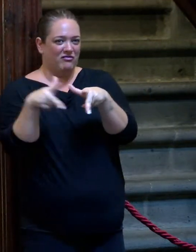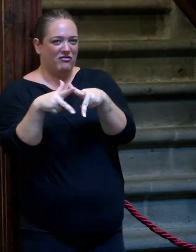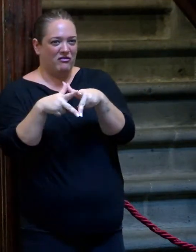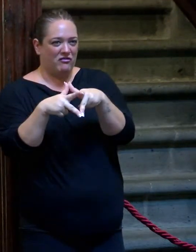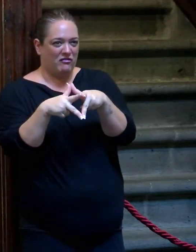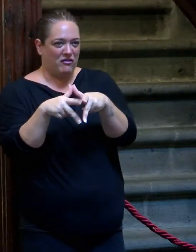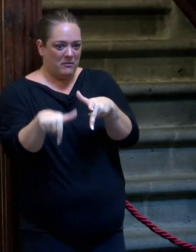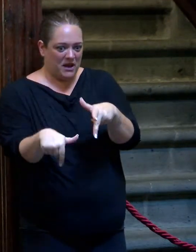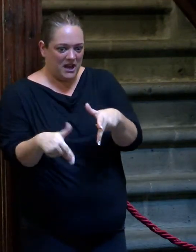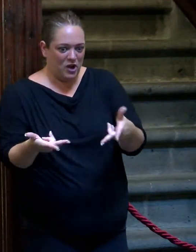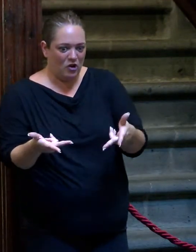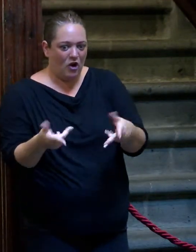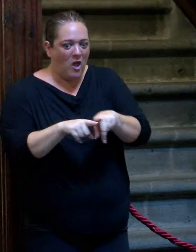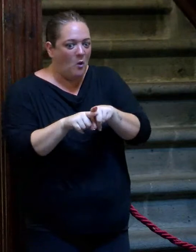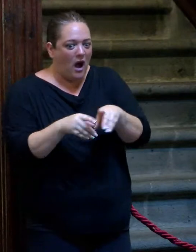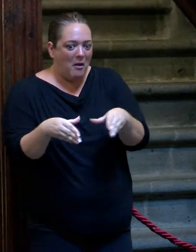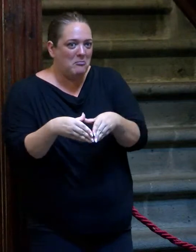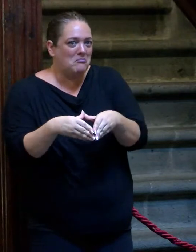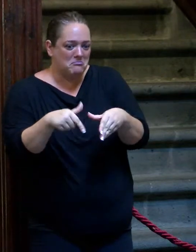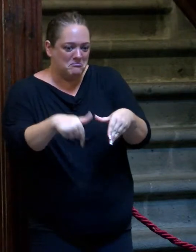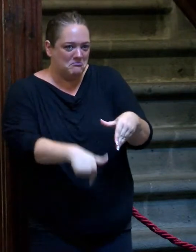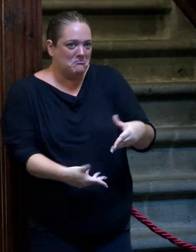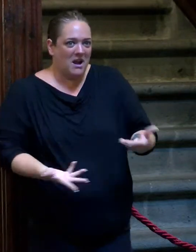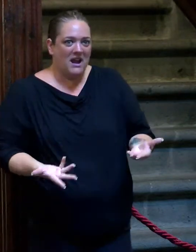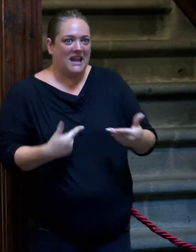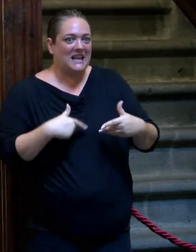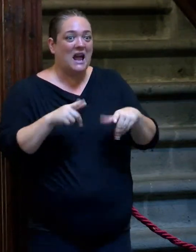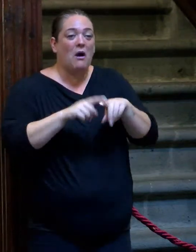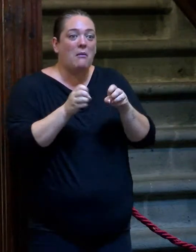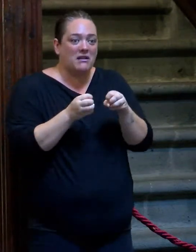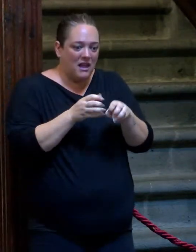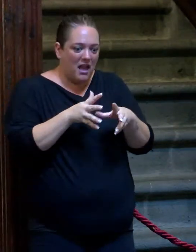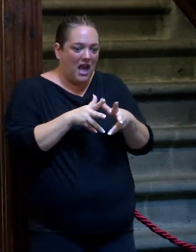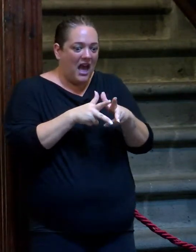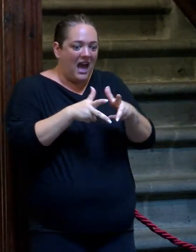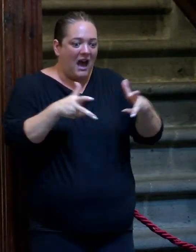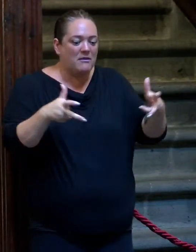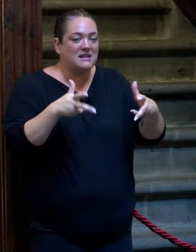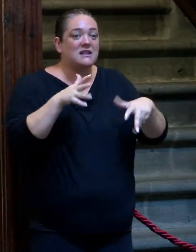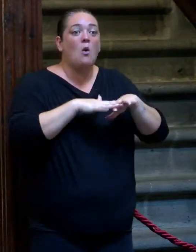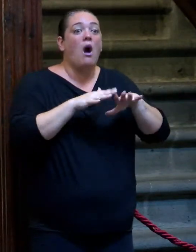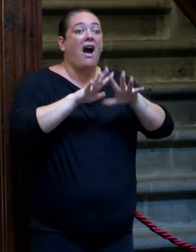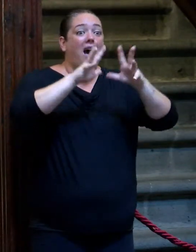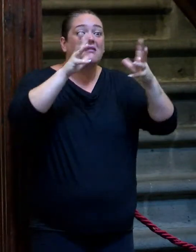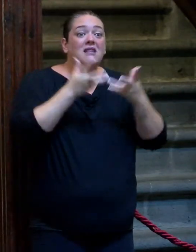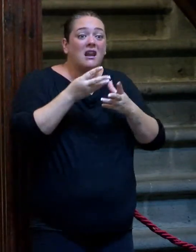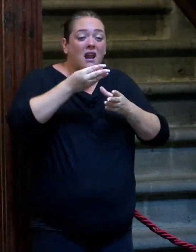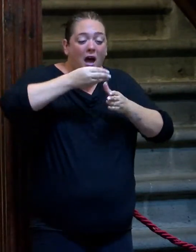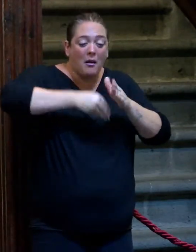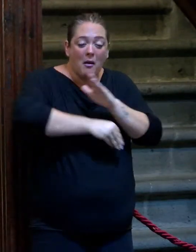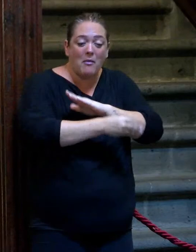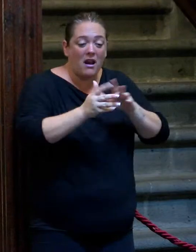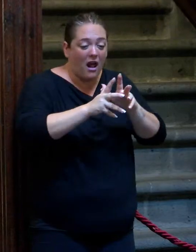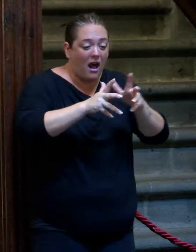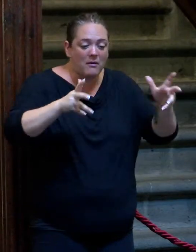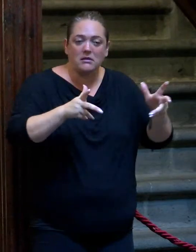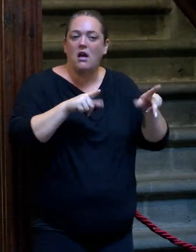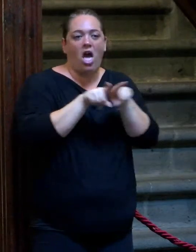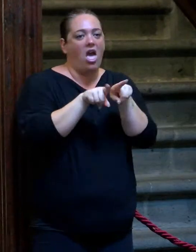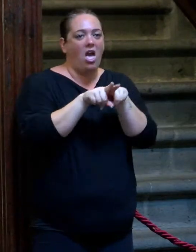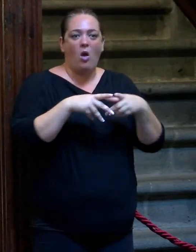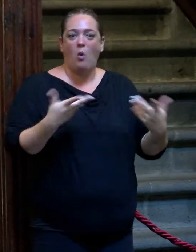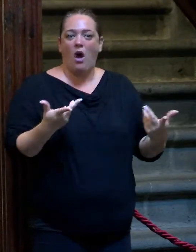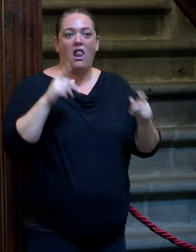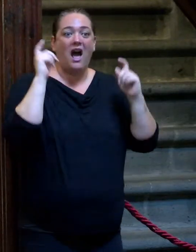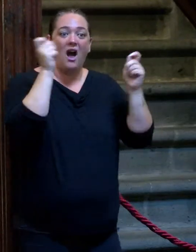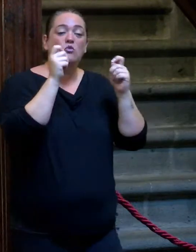una vagina que acaba de abrirse como si la tierra pariera. Me parece que lo único que tenemos, y ahora hay un anuncio en